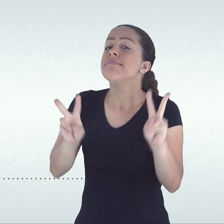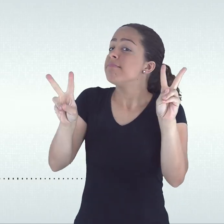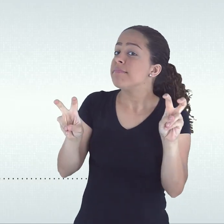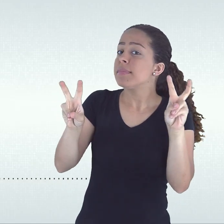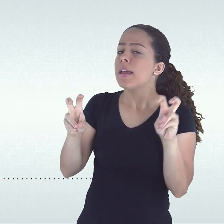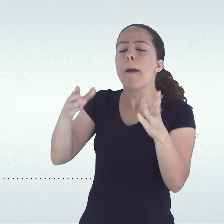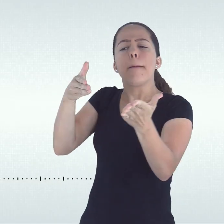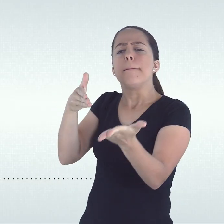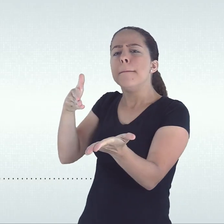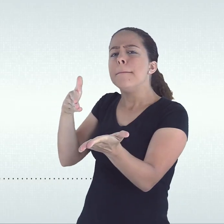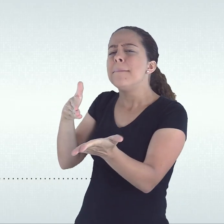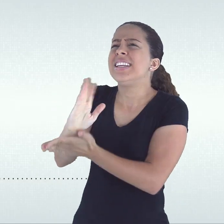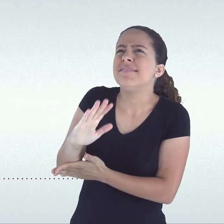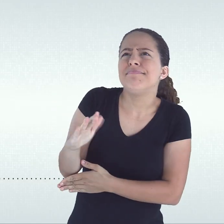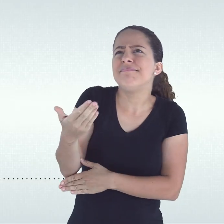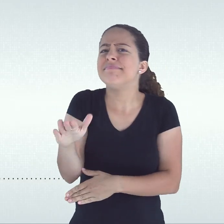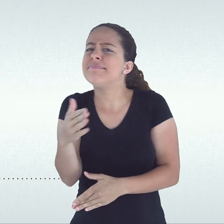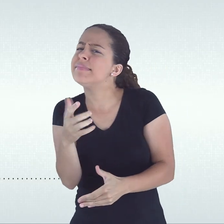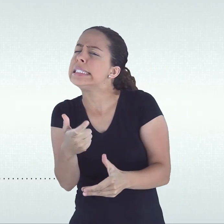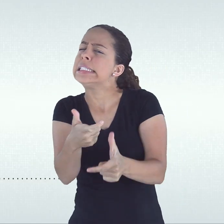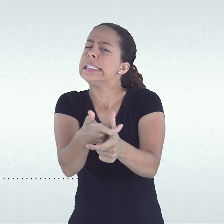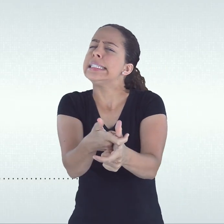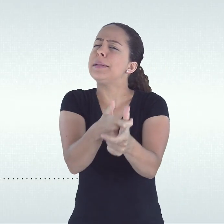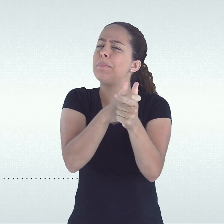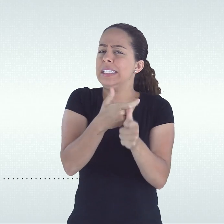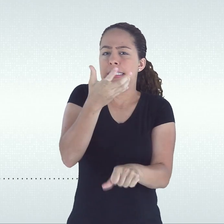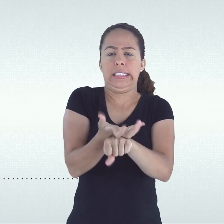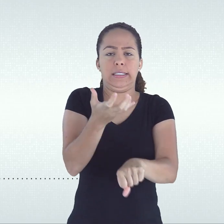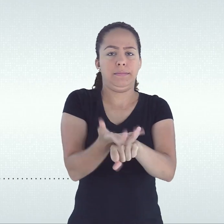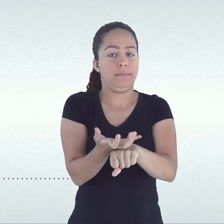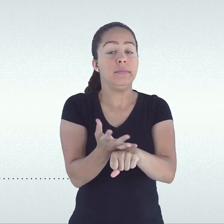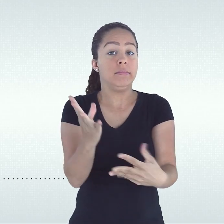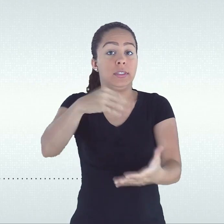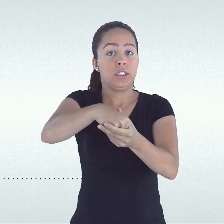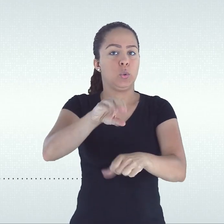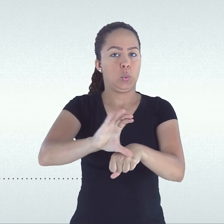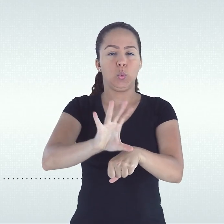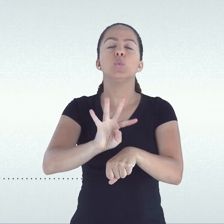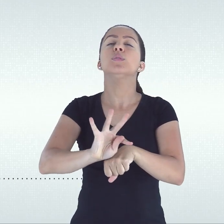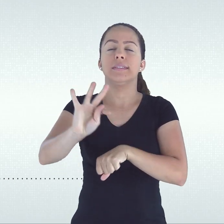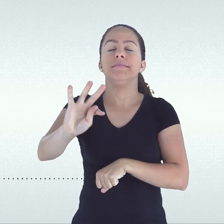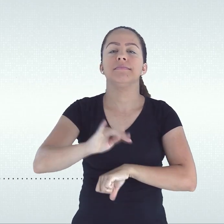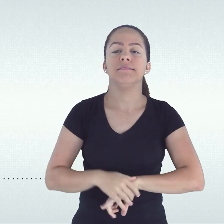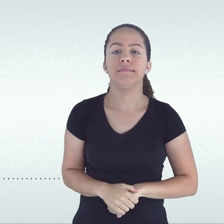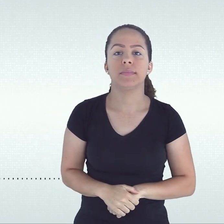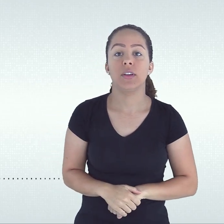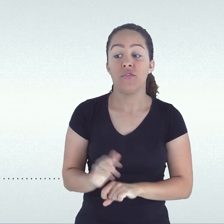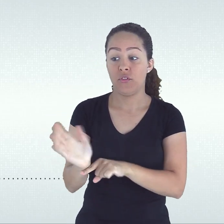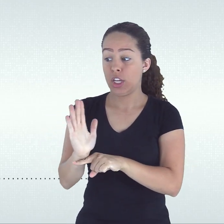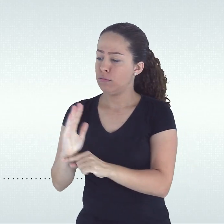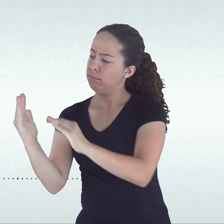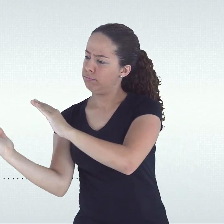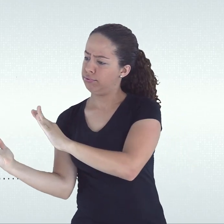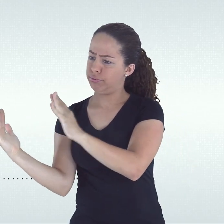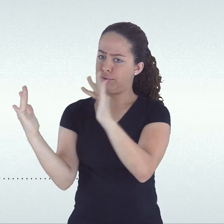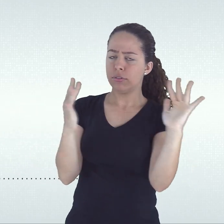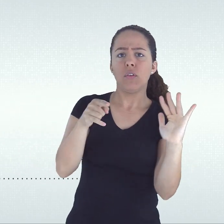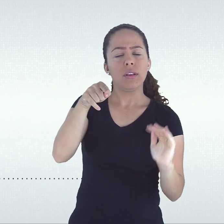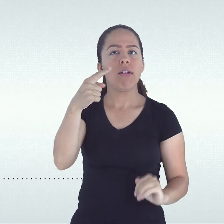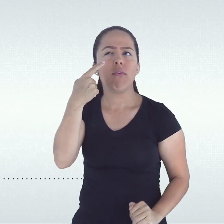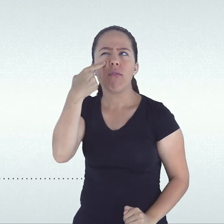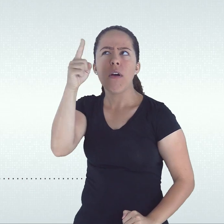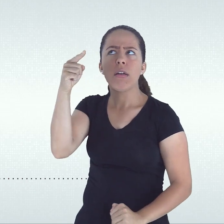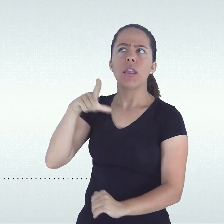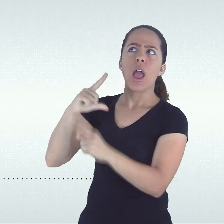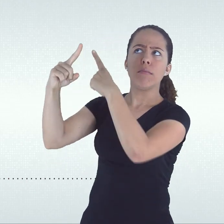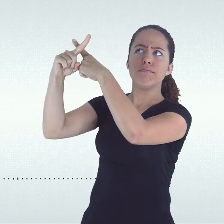Progressão Parcial e Regime de Dependência nos Cursos Técnicos Ao longo deste áudio, você ouvirá